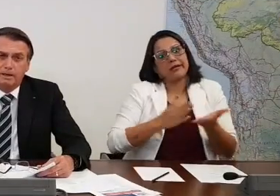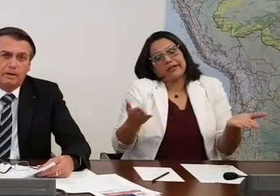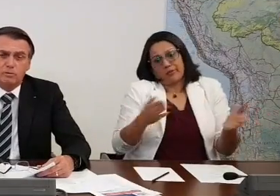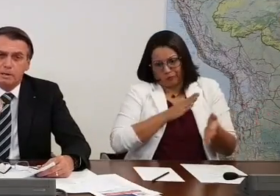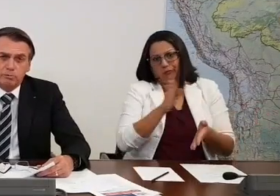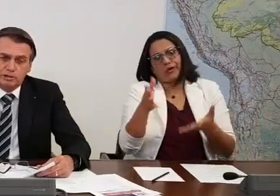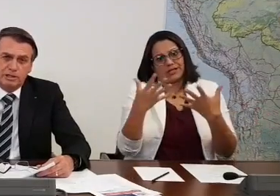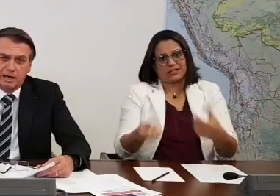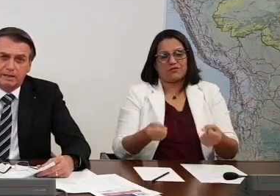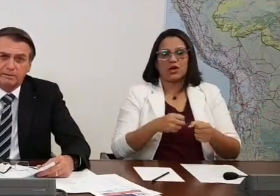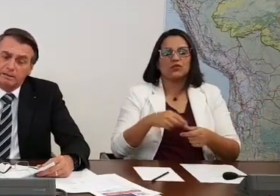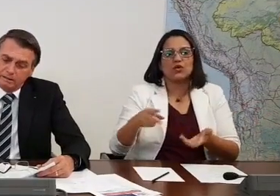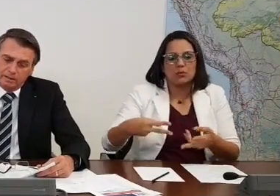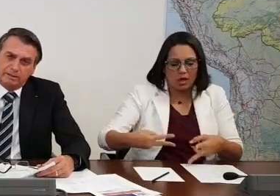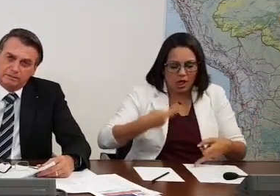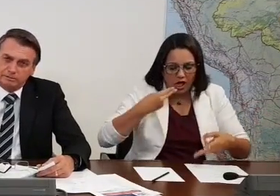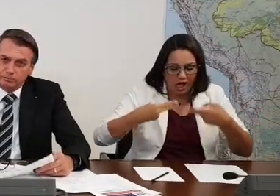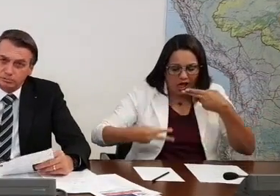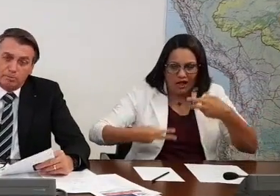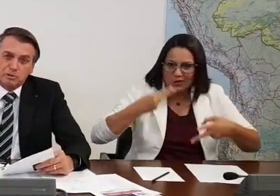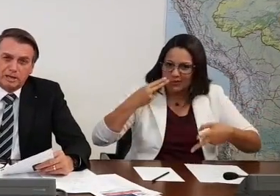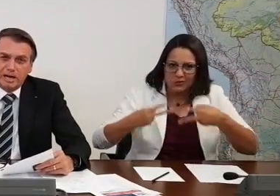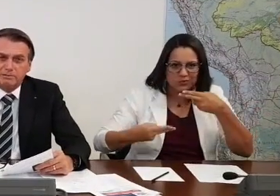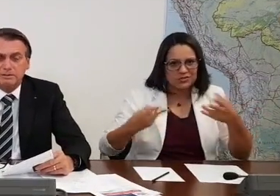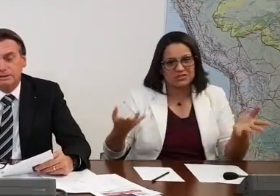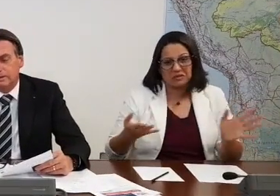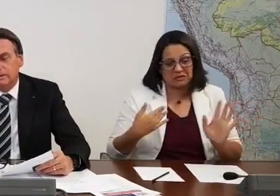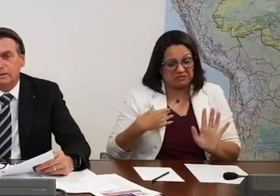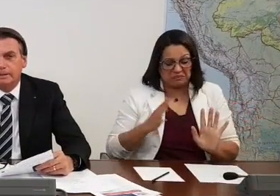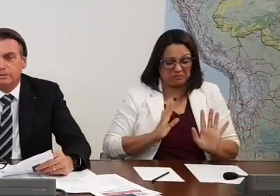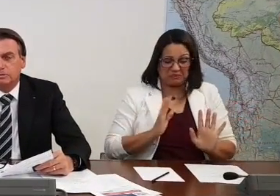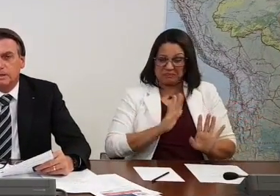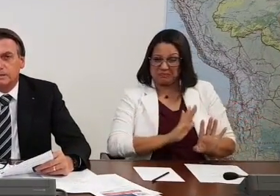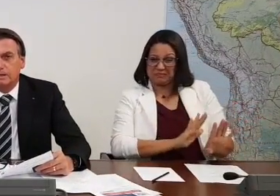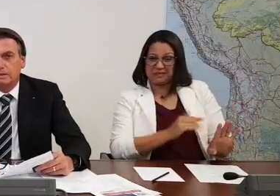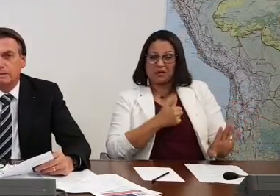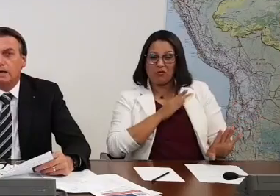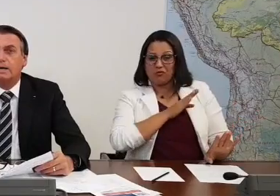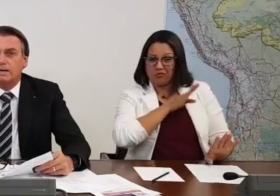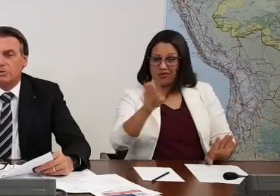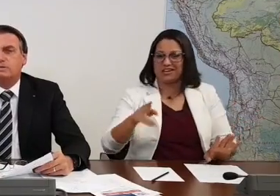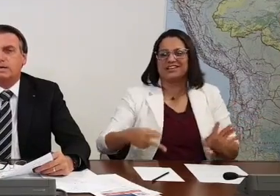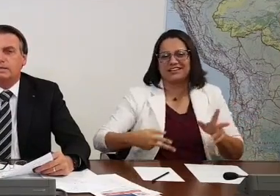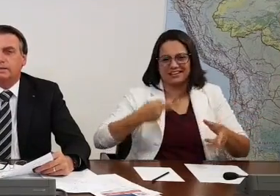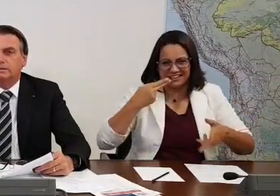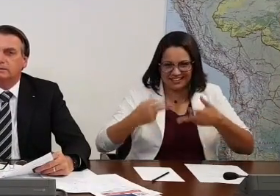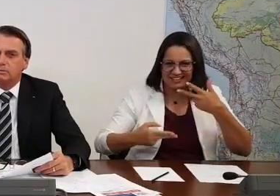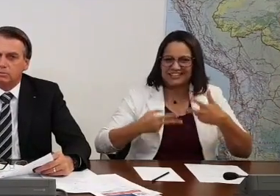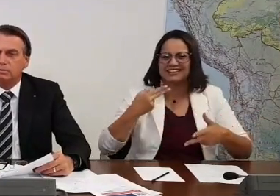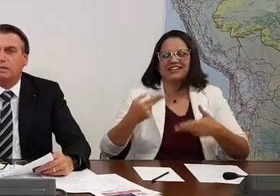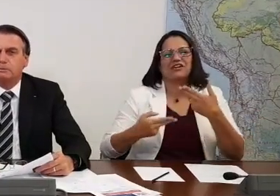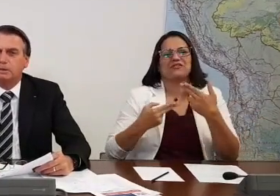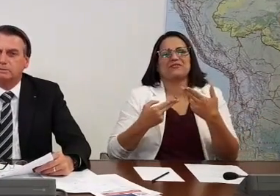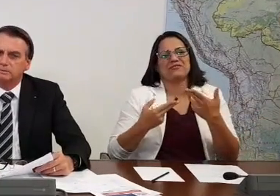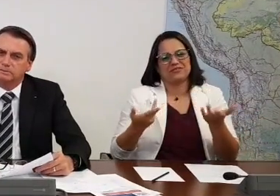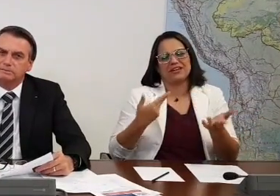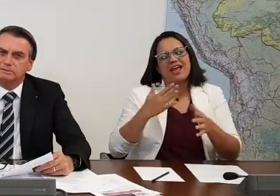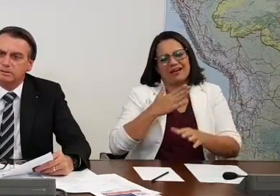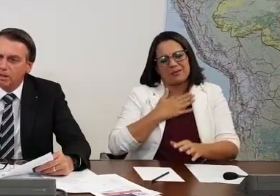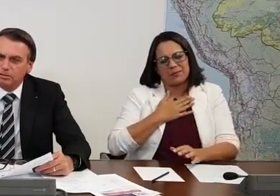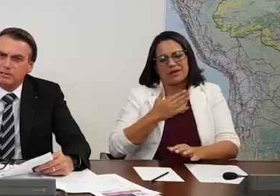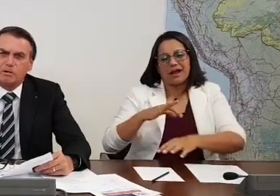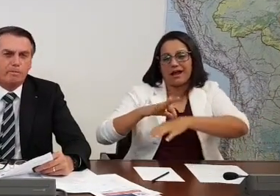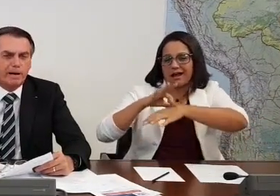comer sushi lá, né, eu não sou muito chegado e acabei indo na churrascaria e a carne australiana, com todo respeito.